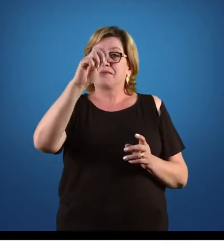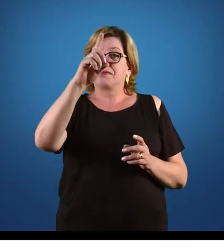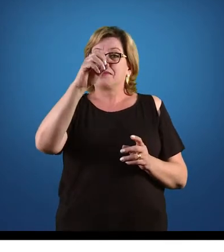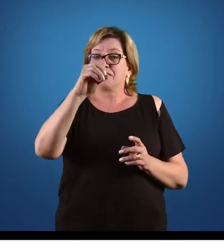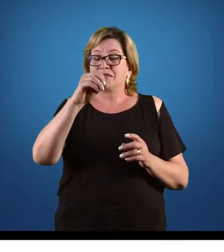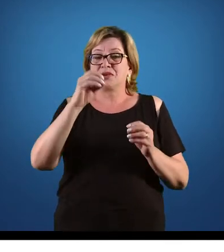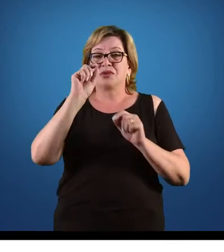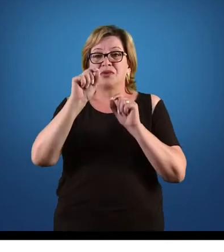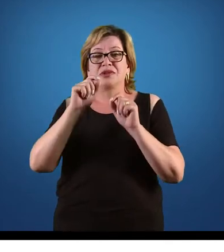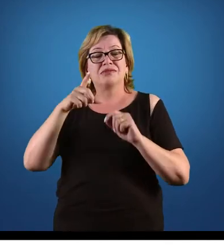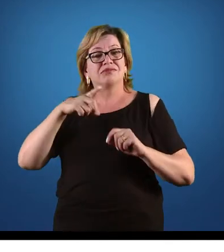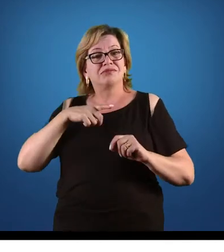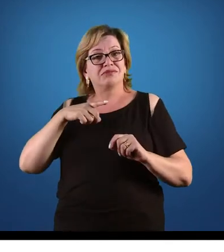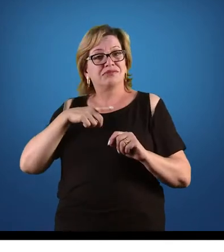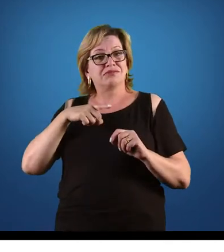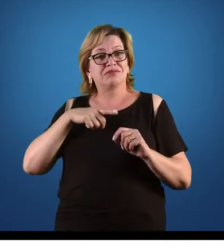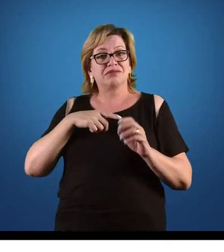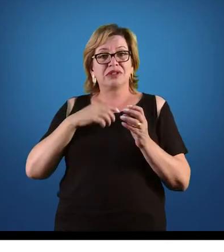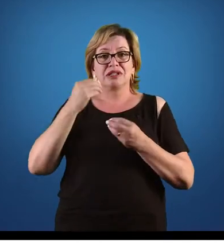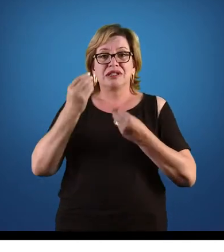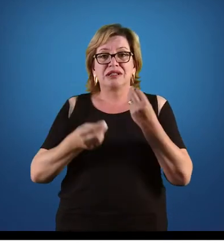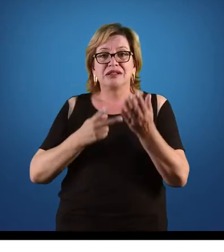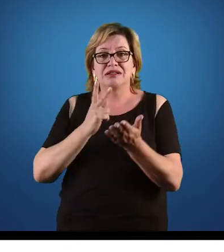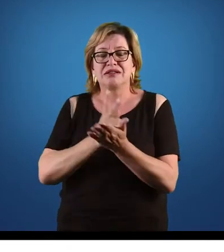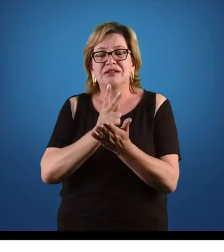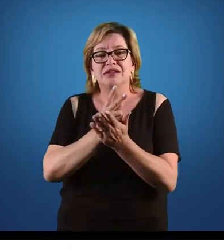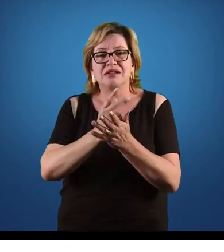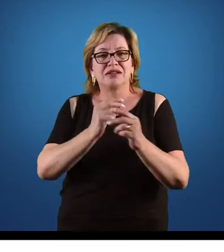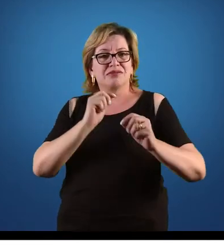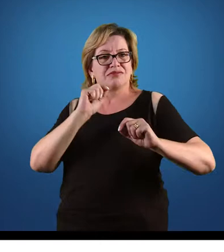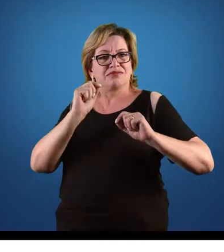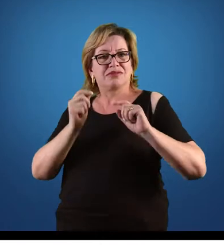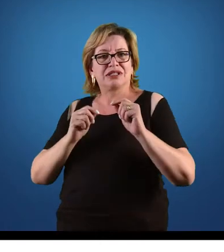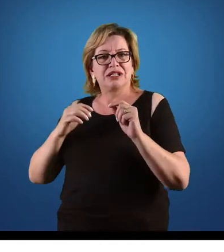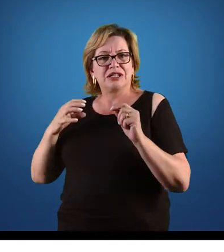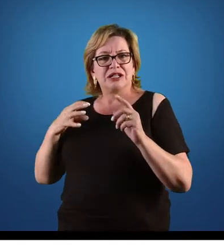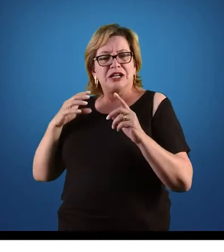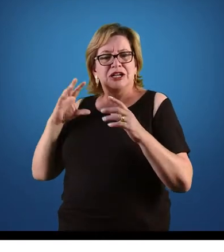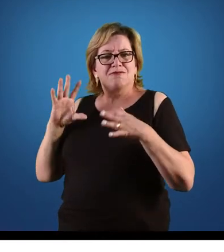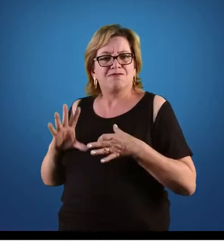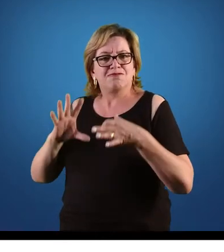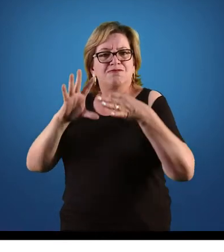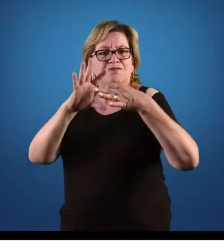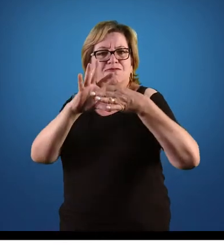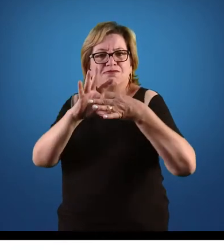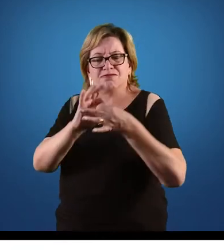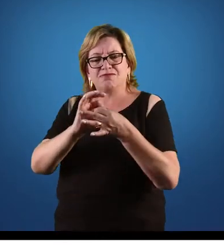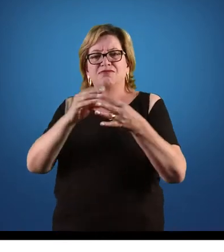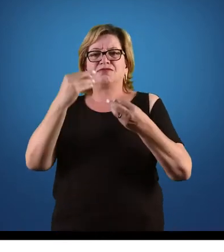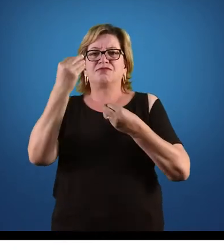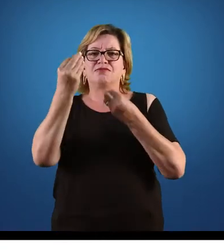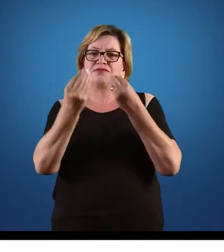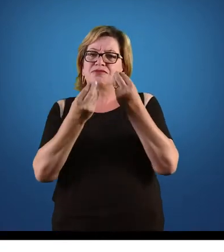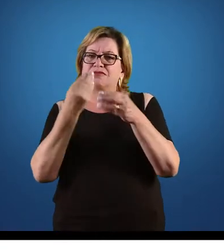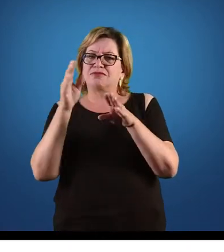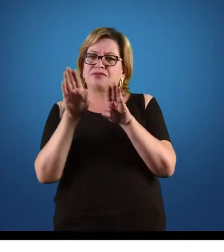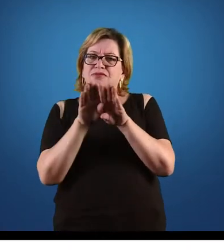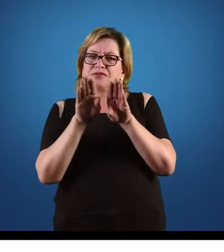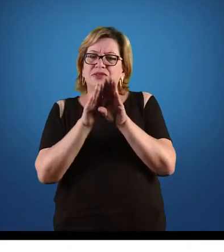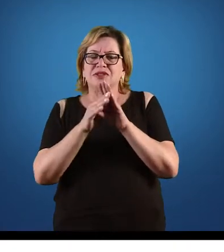agentes de mercado que estão atuando e estão diretamente ligados e trazendo